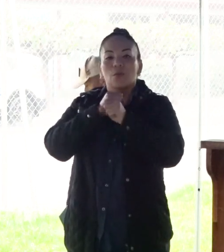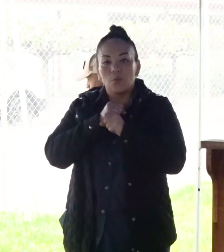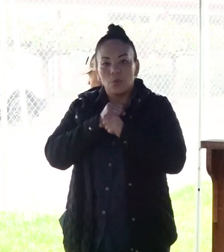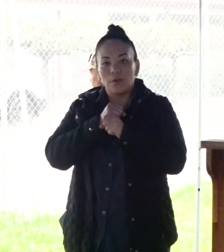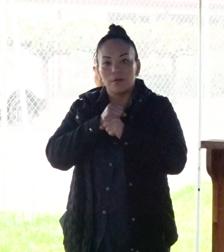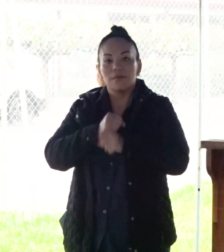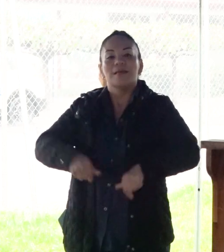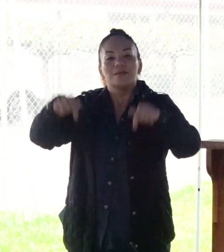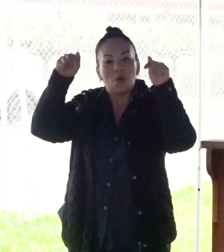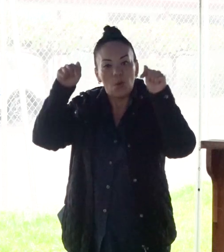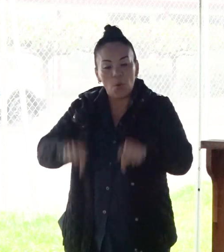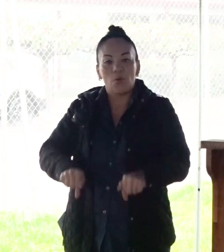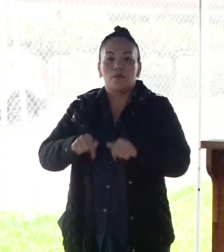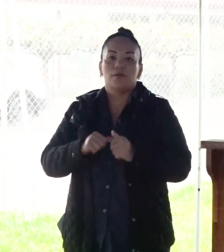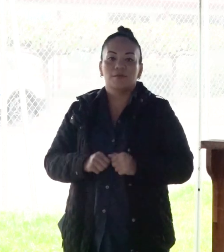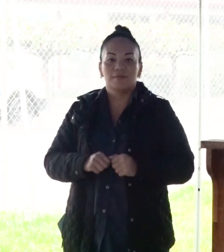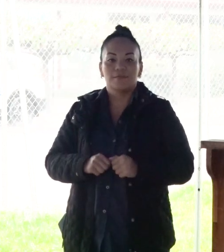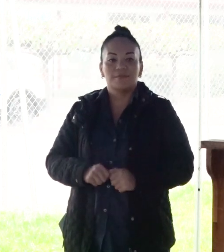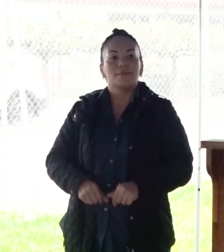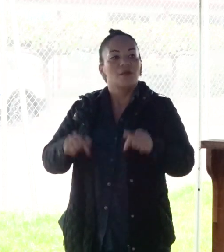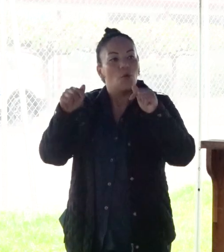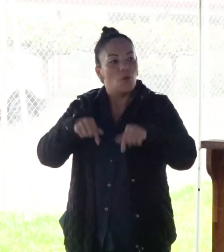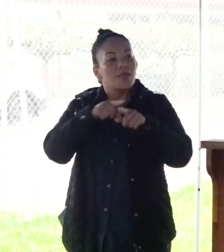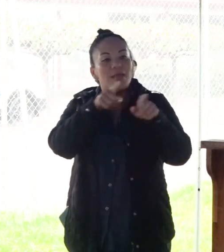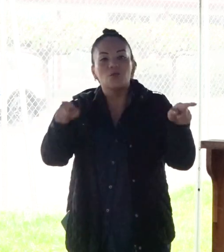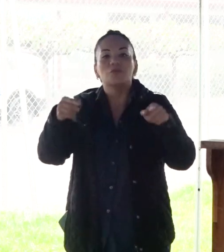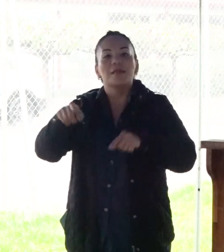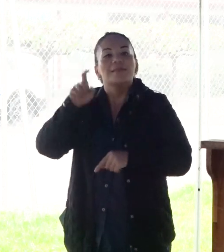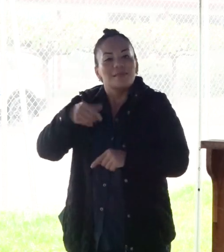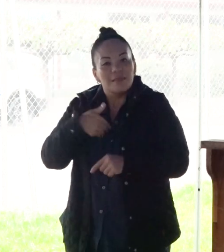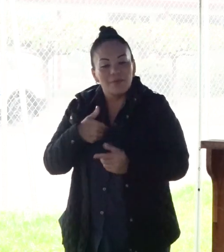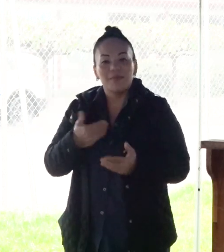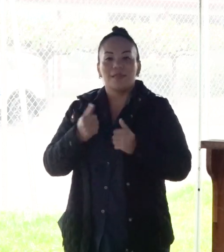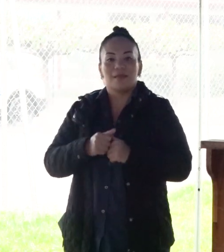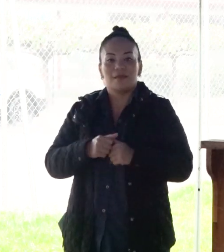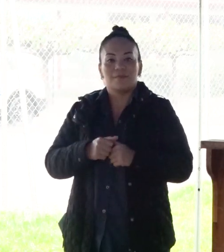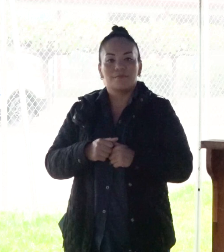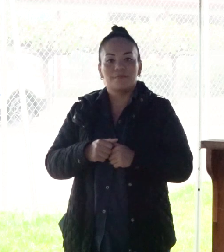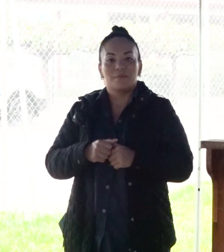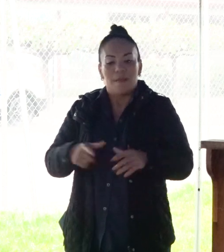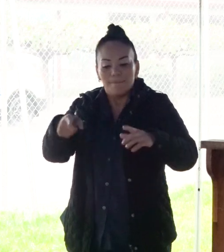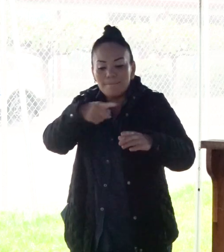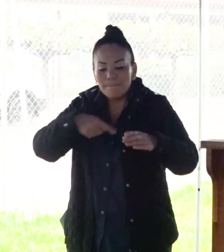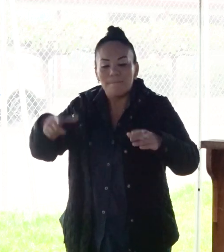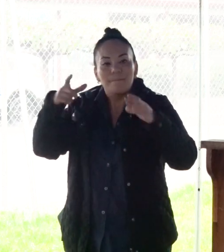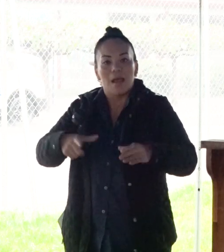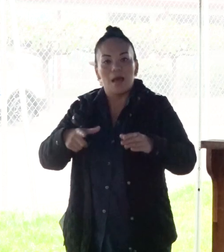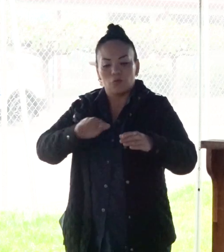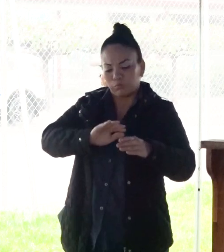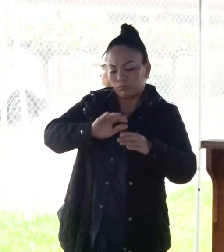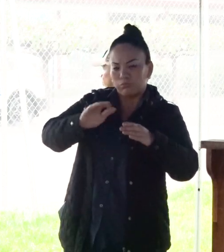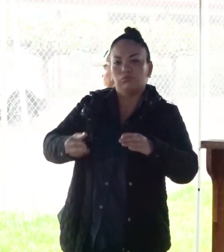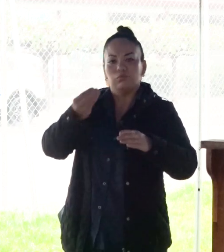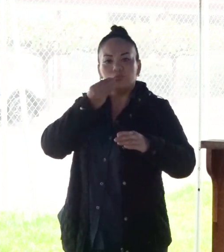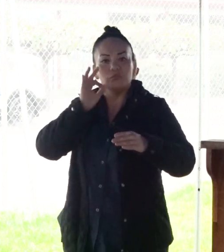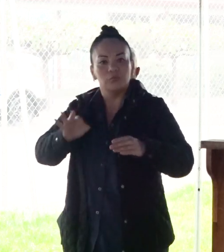Es hoy que ellos tienen que tener un plato lleno en la mesa.